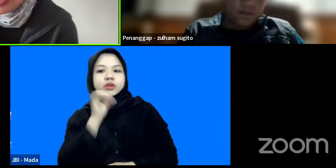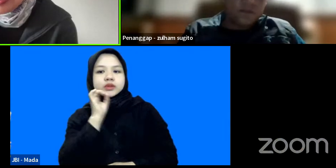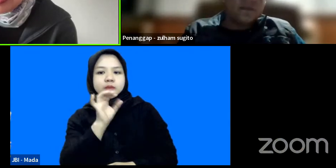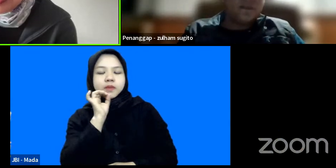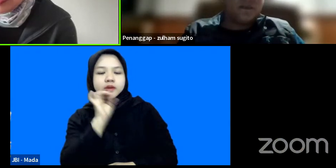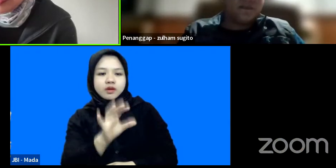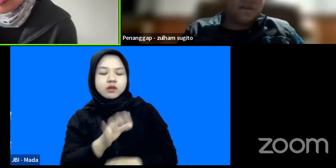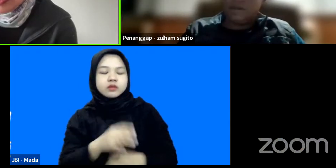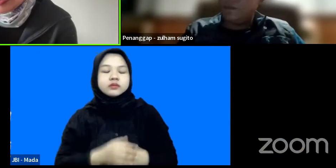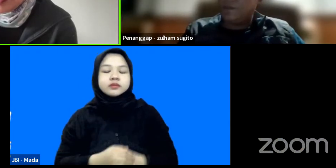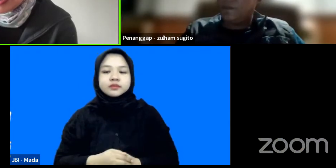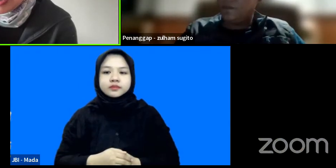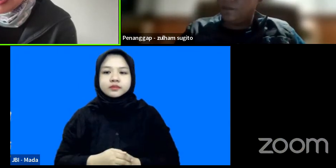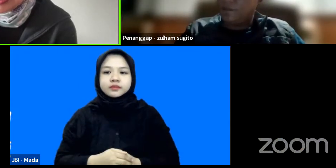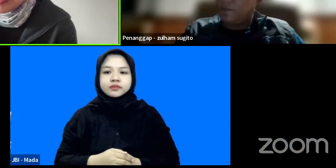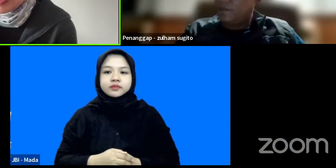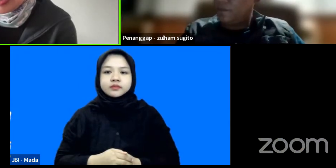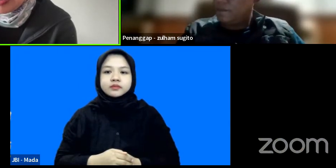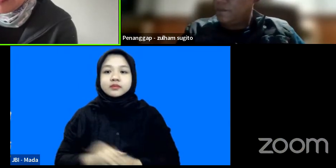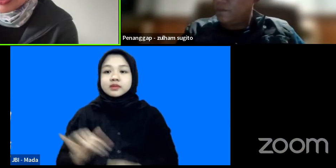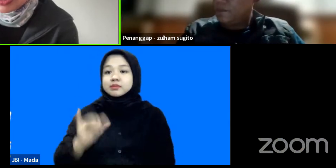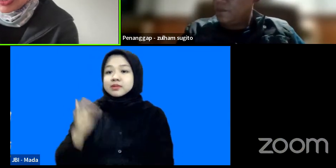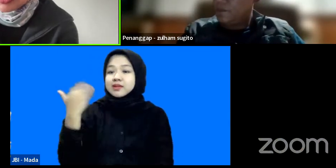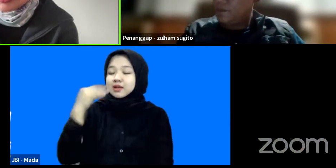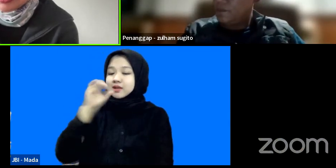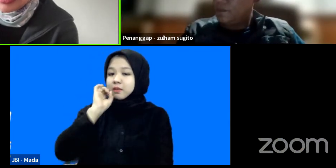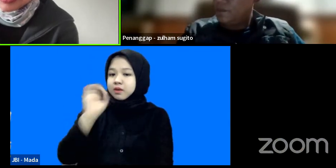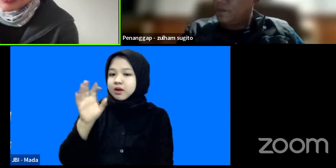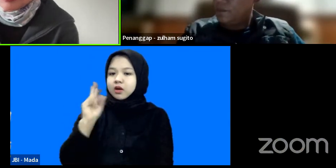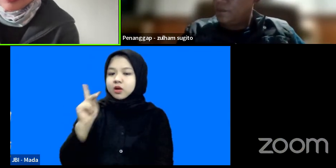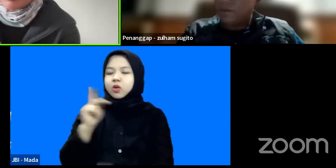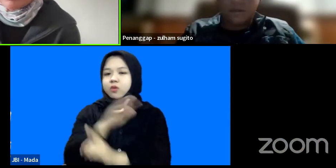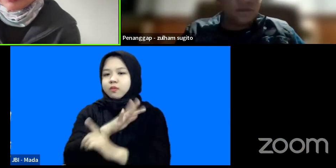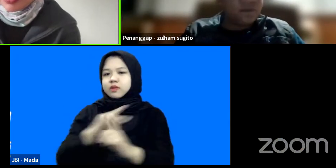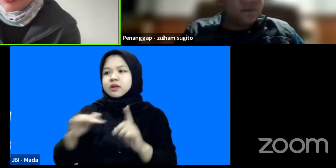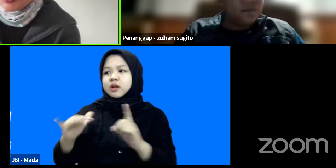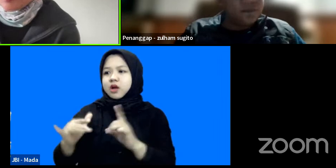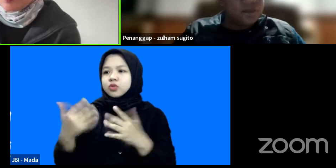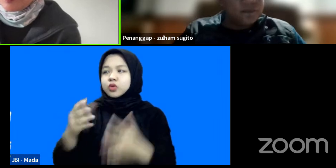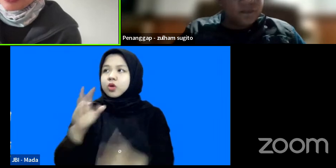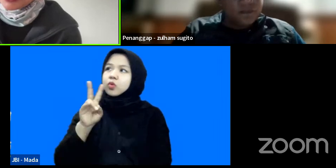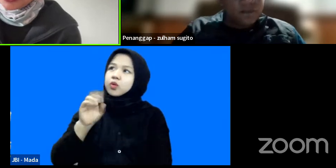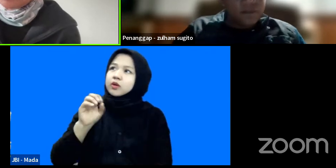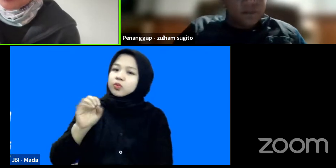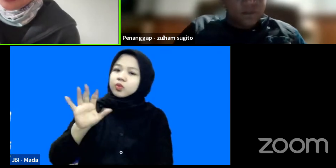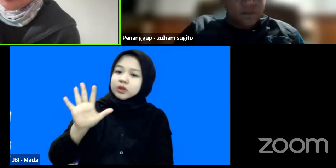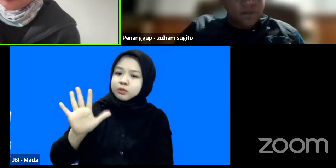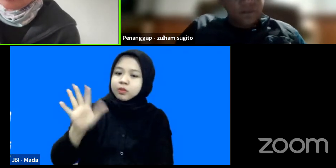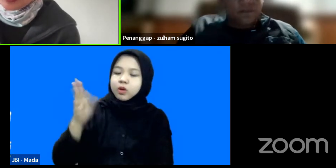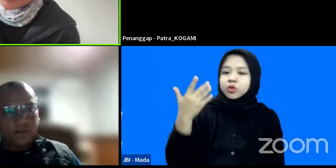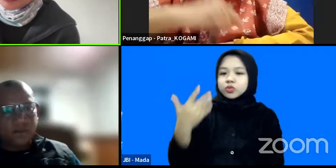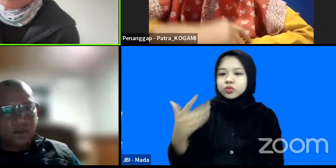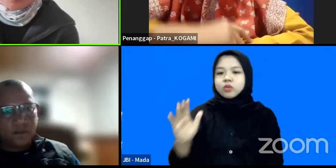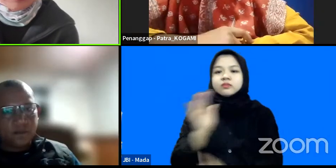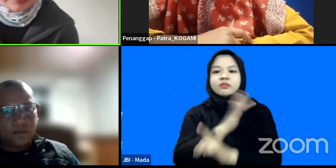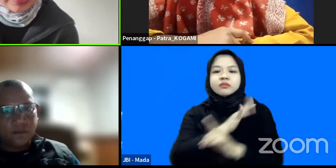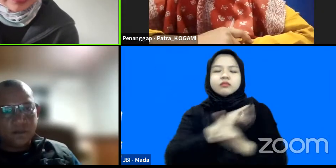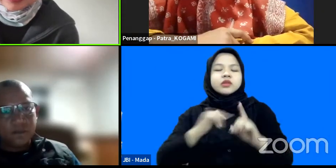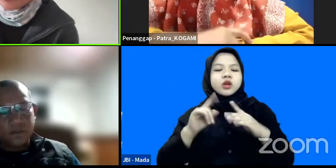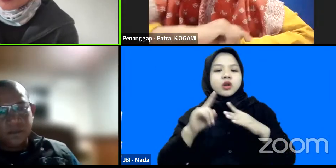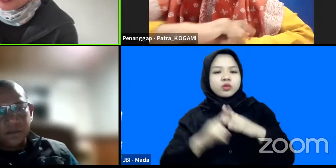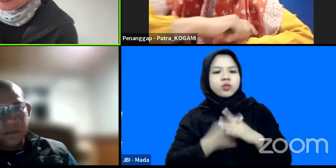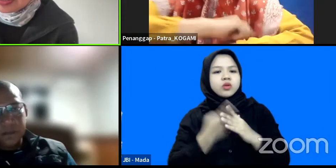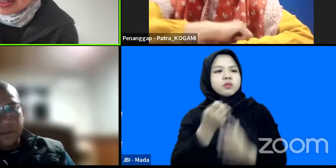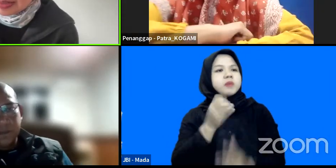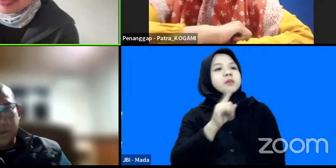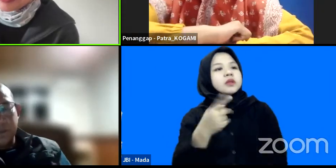dan seperti tadi disampaikan kalau masyarakat kan setelah 2005 tuh ya un masyarakat udah mulai bertanya berapa menit